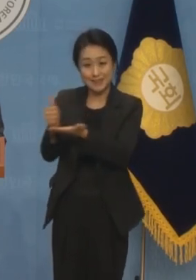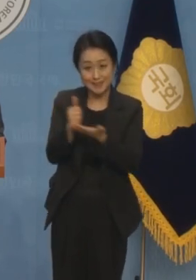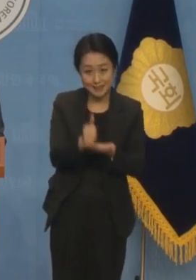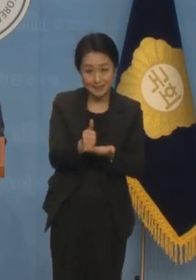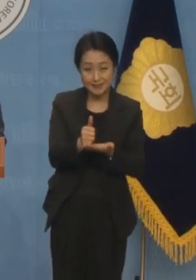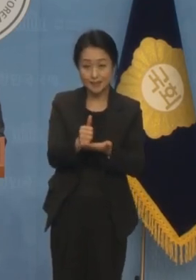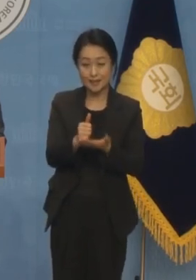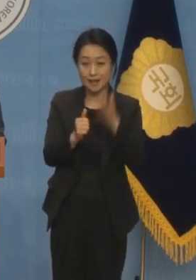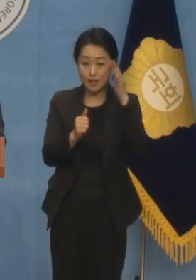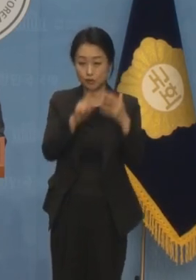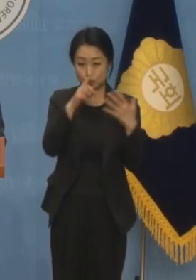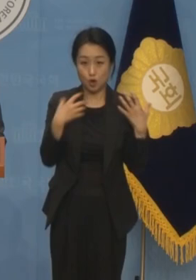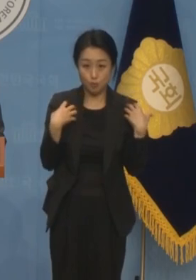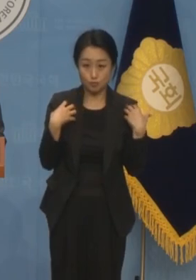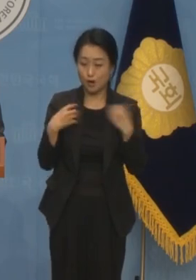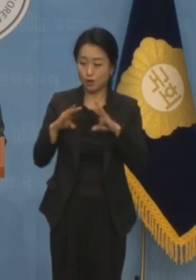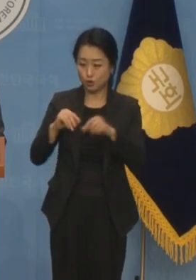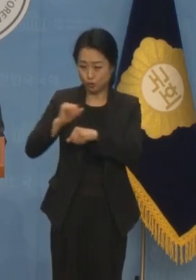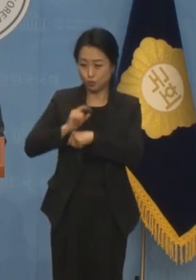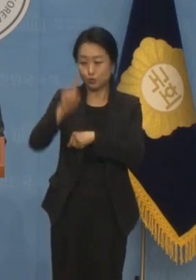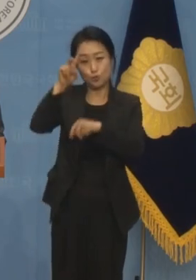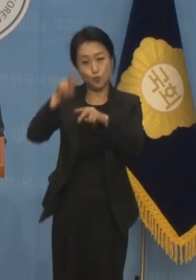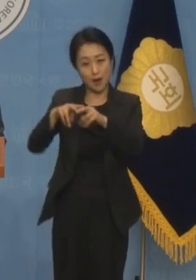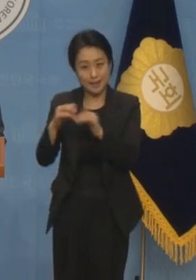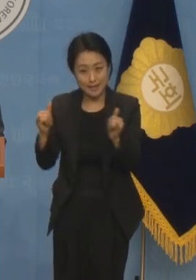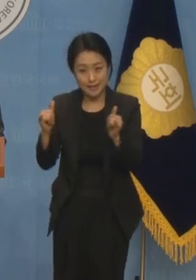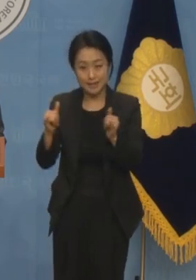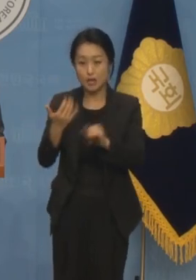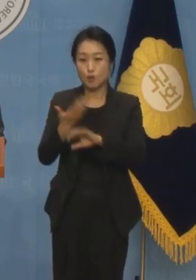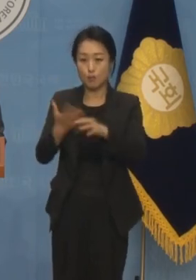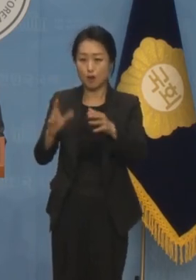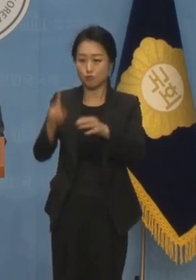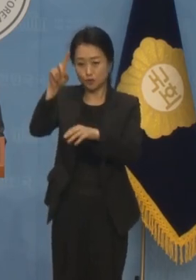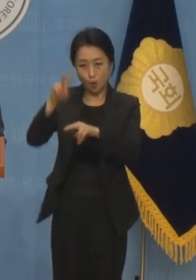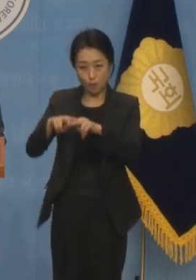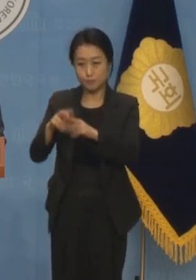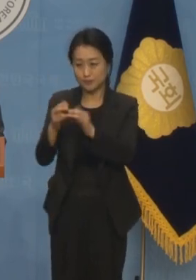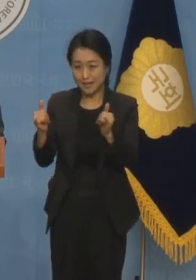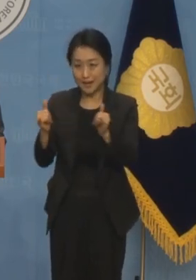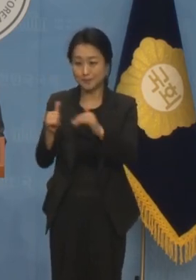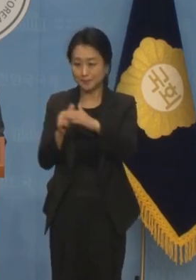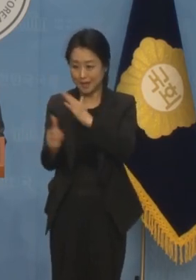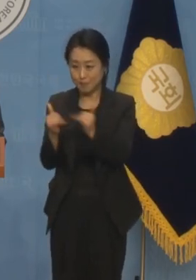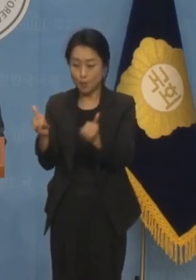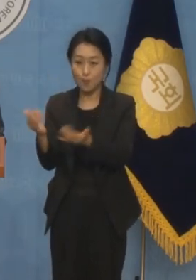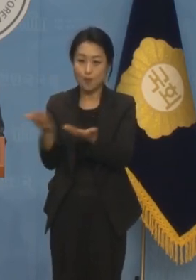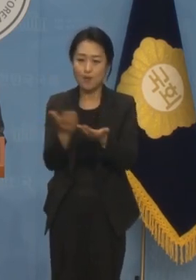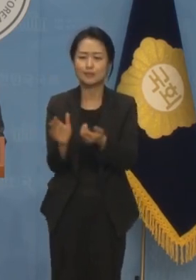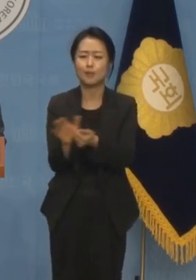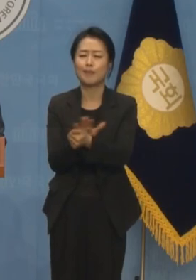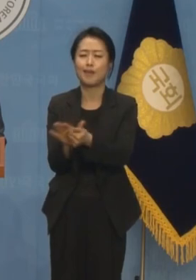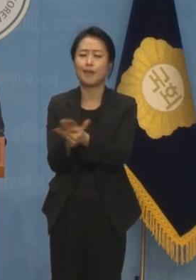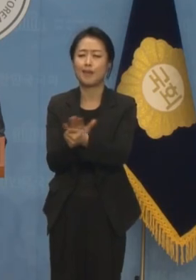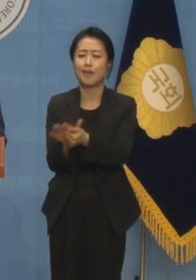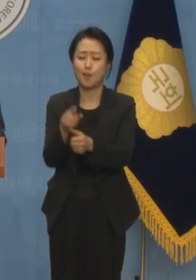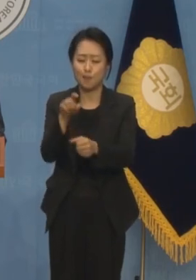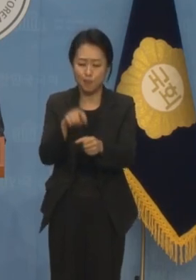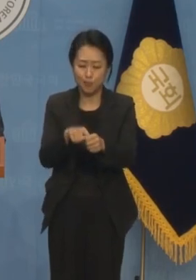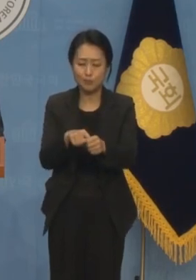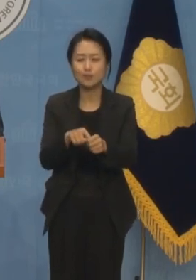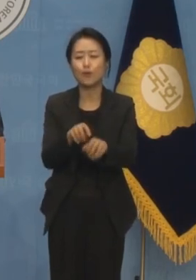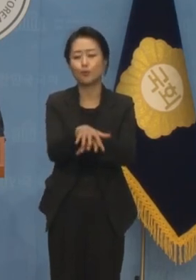정부와 육군의 고위 관리들, 그리고 외국 정부의 주요 민간 대표들을 접대하기 위한 목적으로